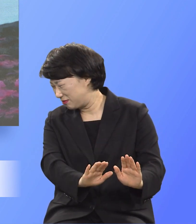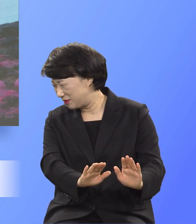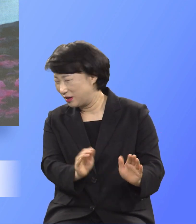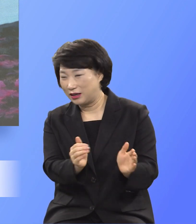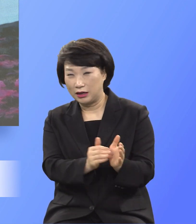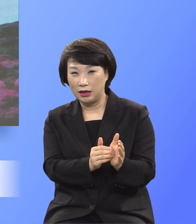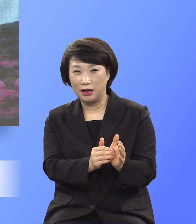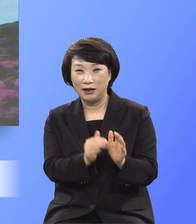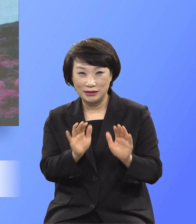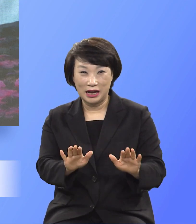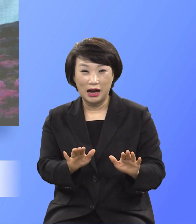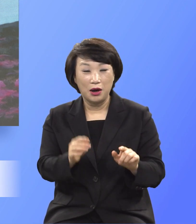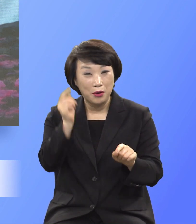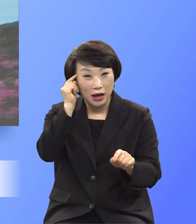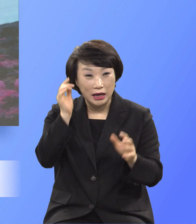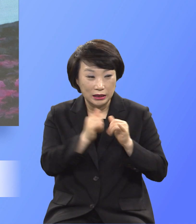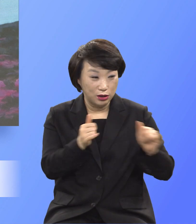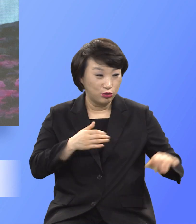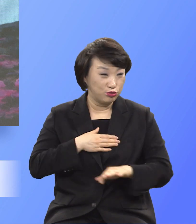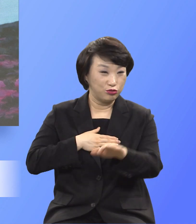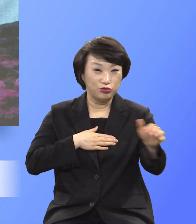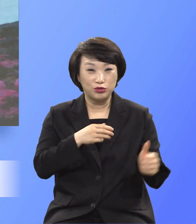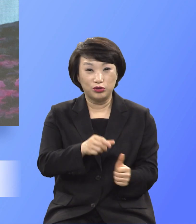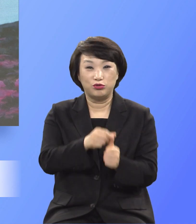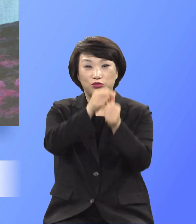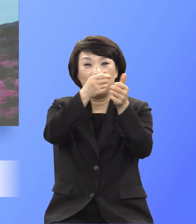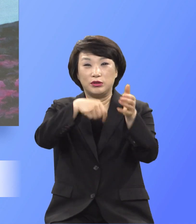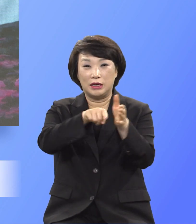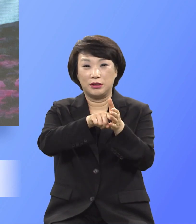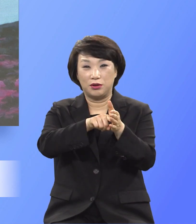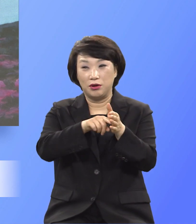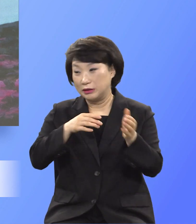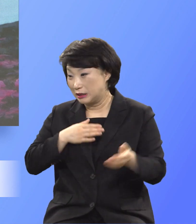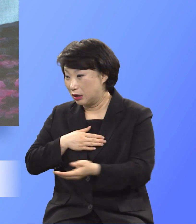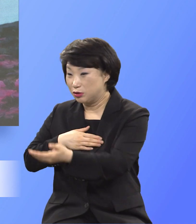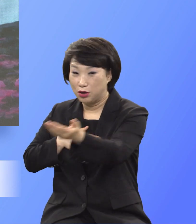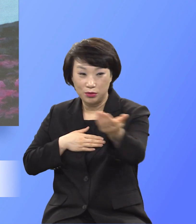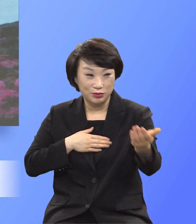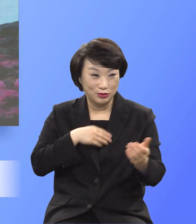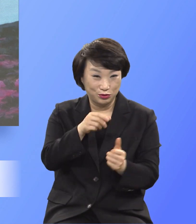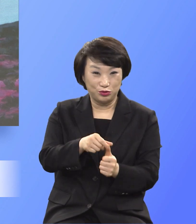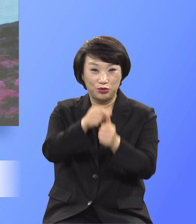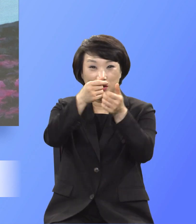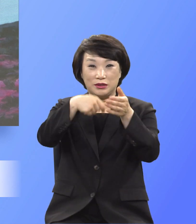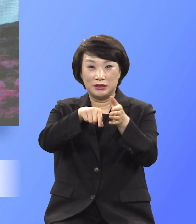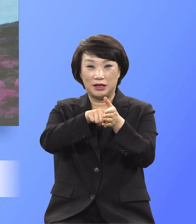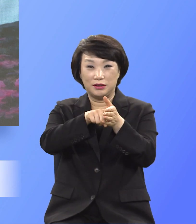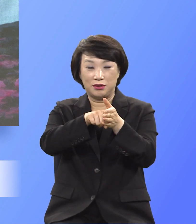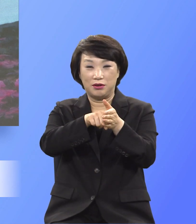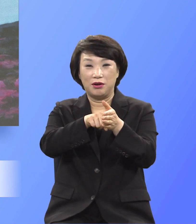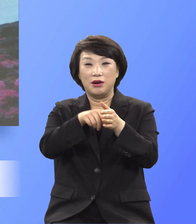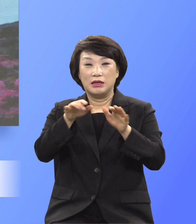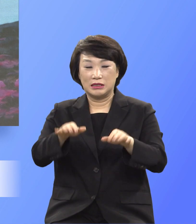이유 구원을 위해서 나와 여러분을 살리기 위해서 골고다라고는